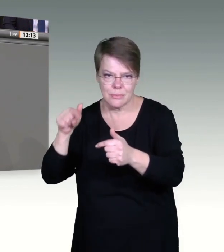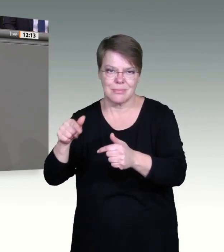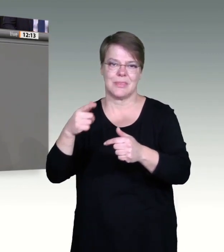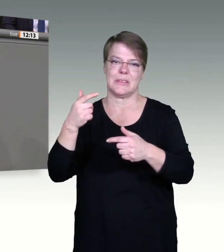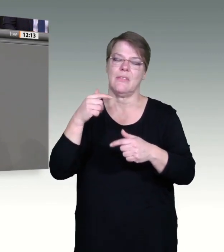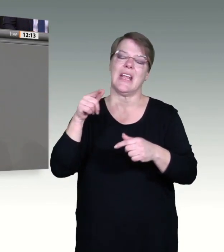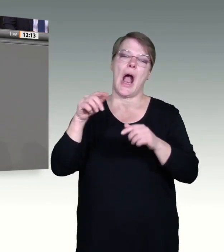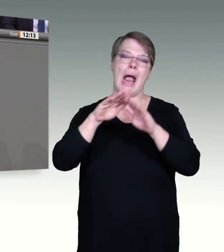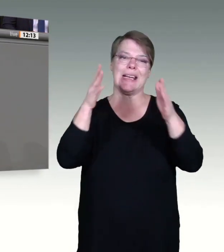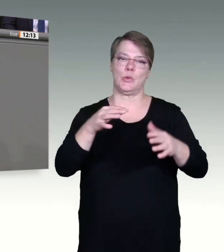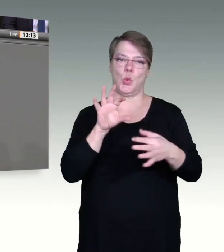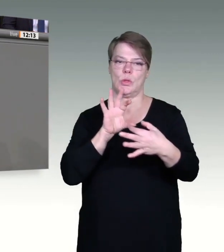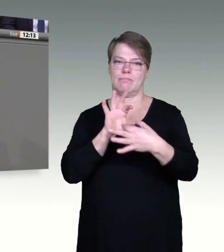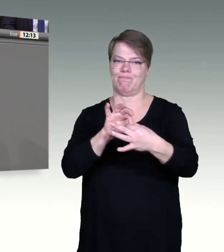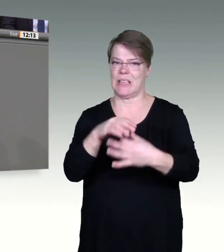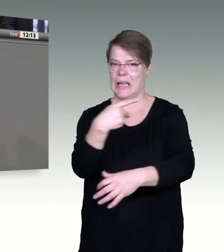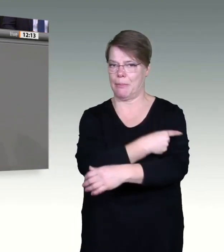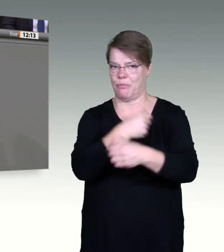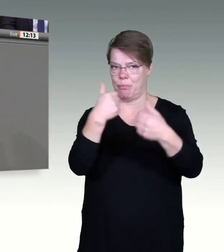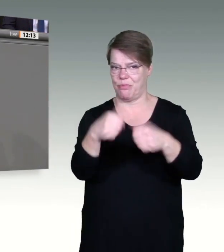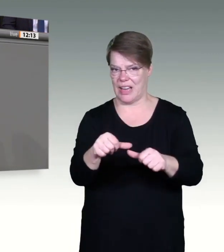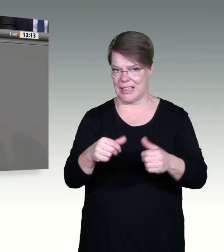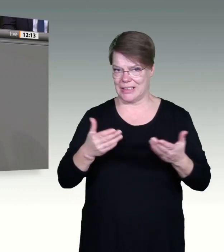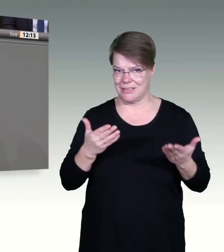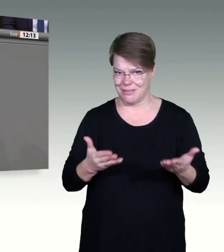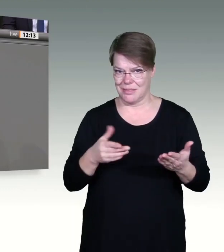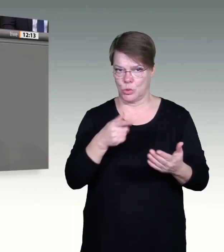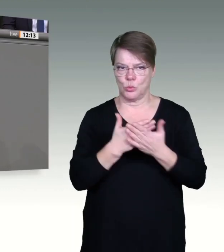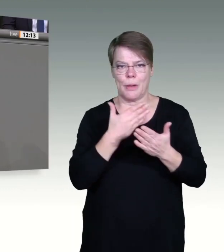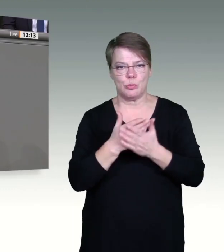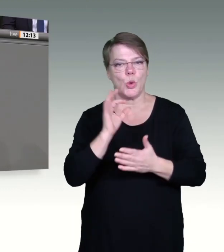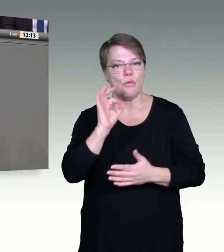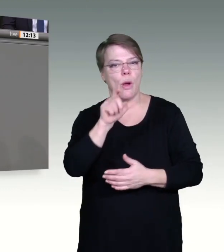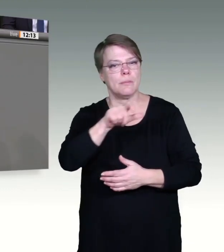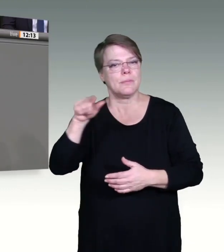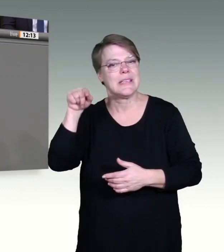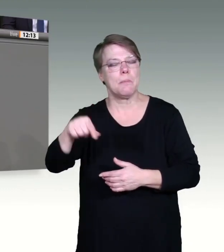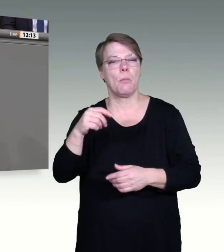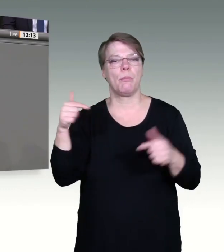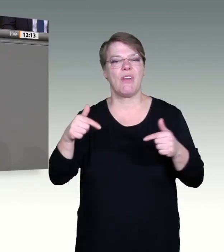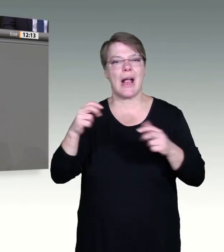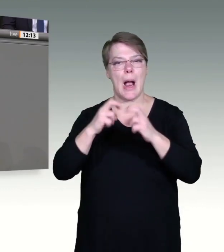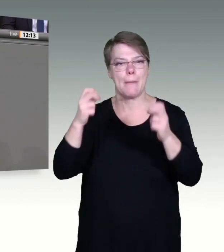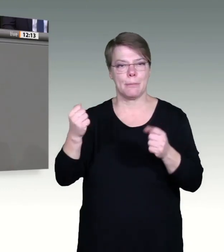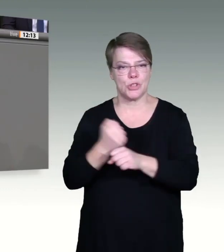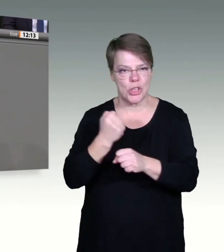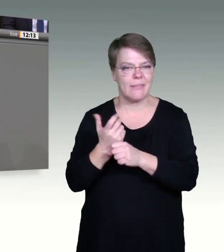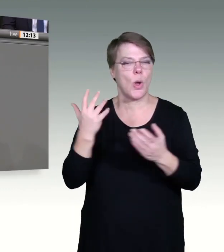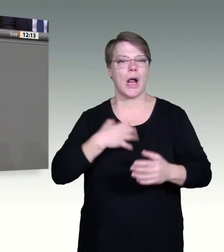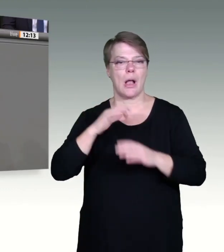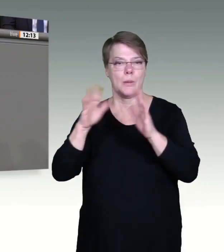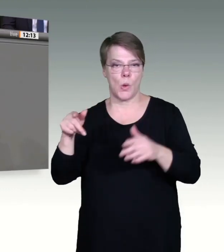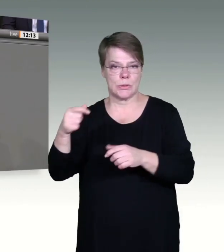ja, die Impfung ist ein Eingriff in die körperliche Unversehrtheit. Wir haben diese verfassungsrechtliche